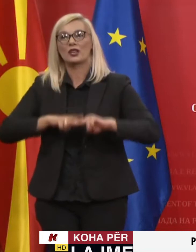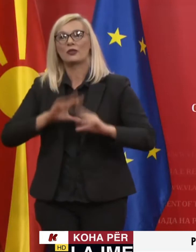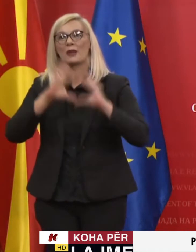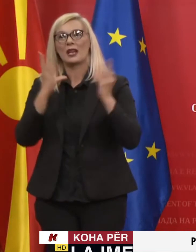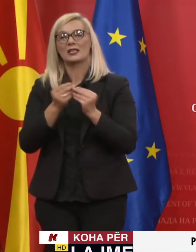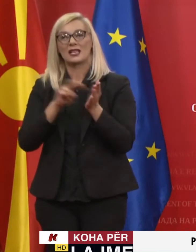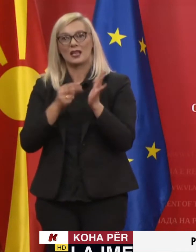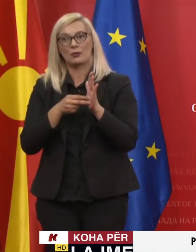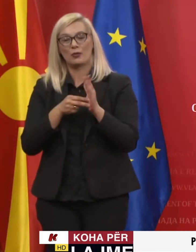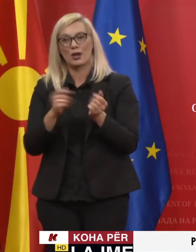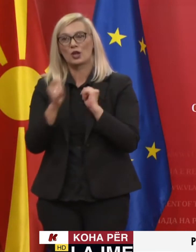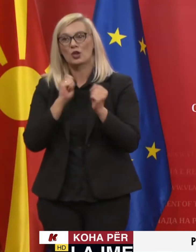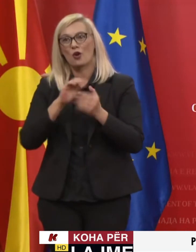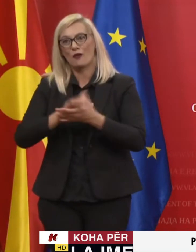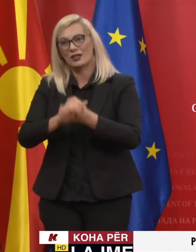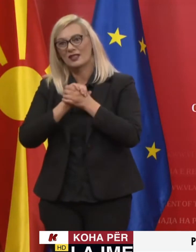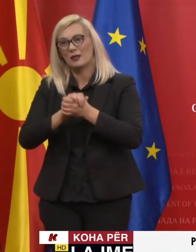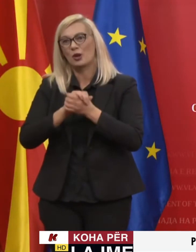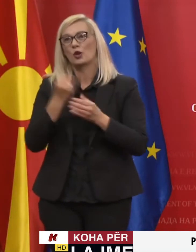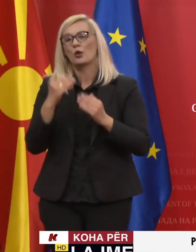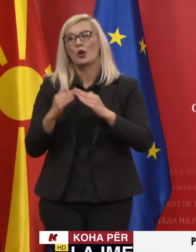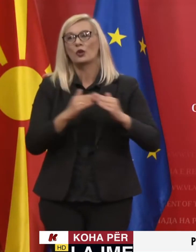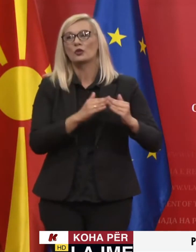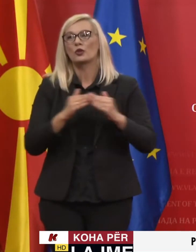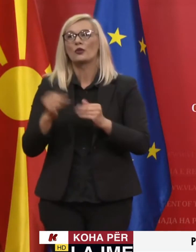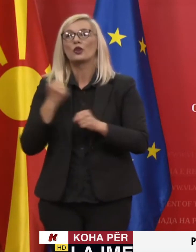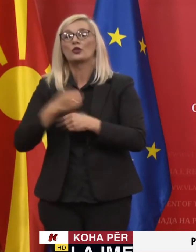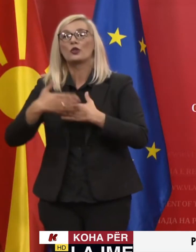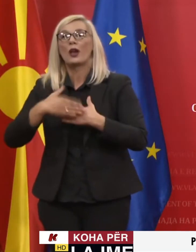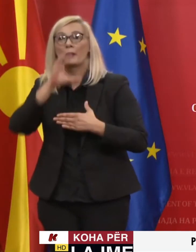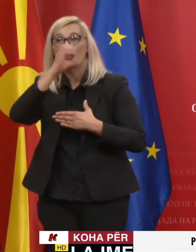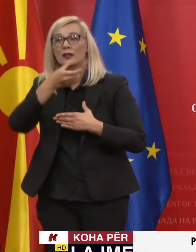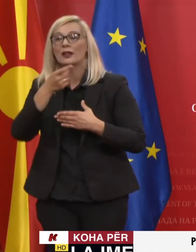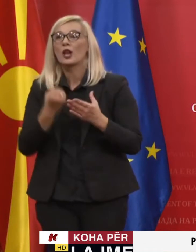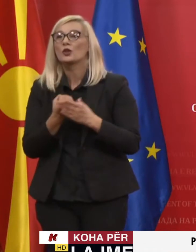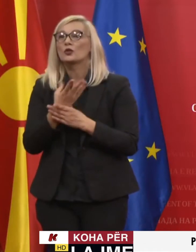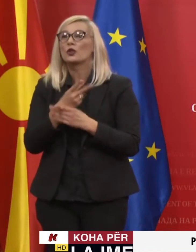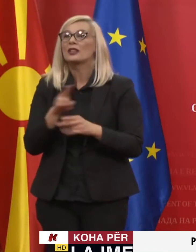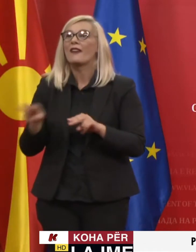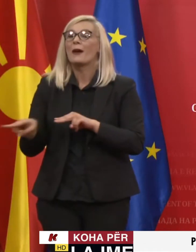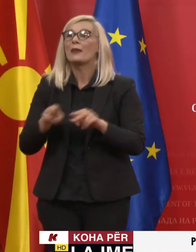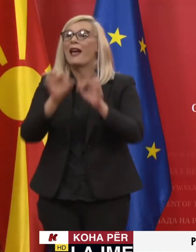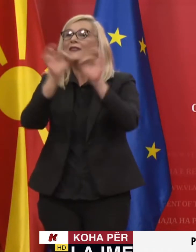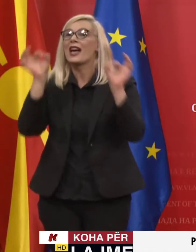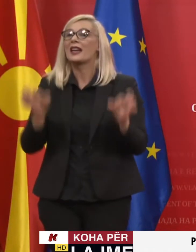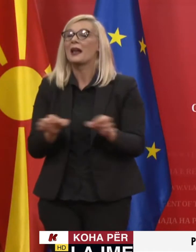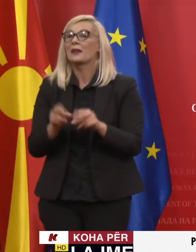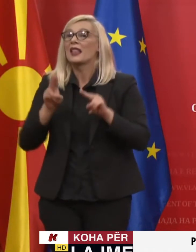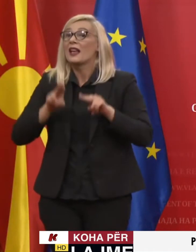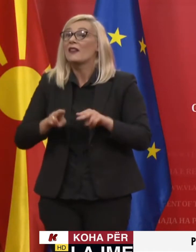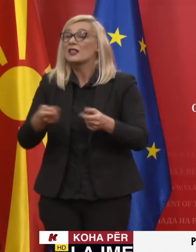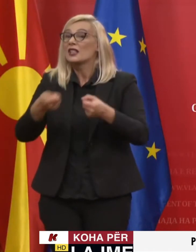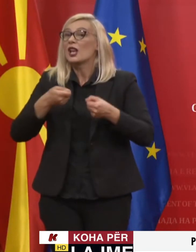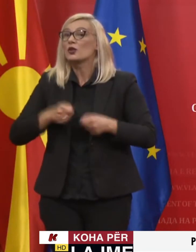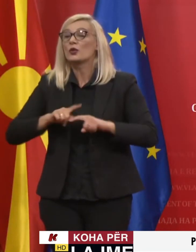të punoj me zel për digitalizimin, reformimin dhe përmirësimin e tje. Për her të parë kemi kriuar një platformë unikë e komptare për